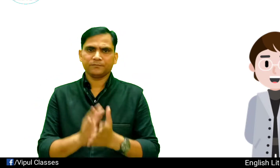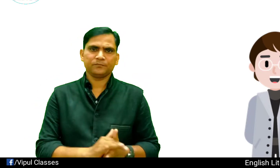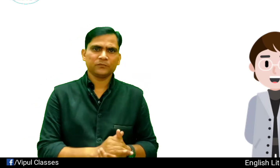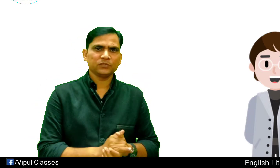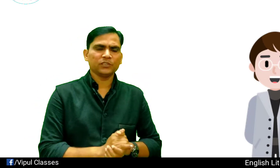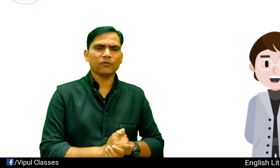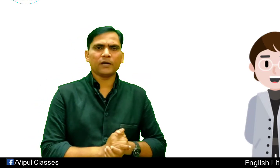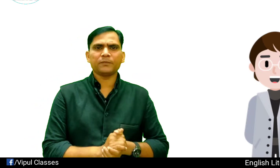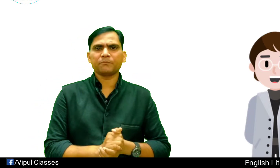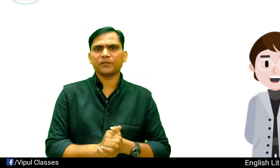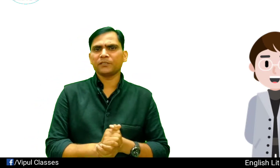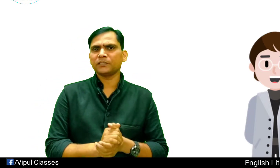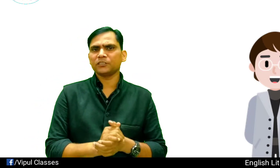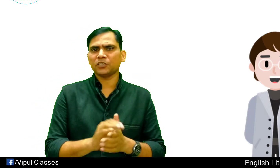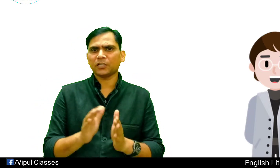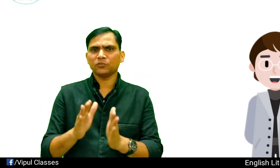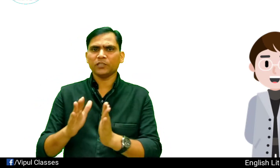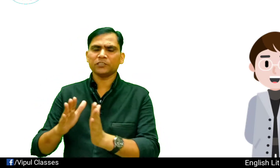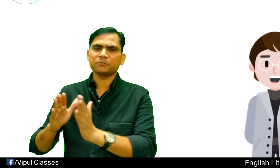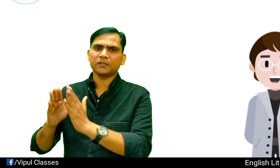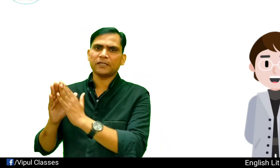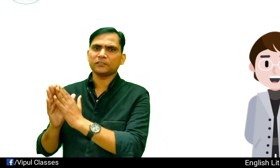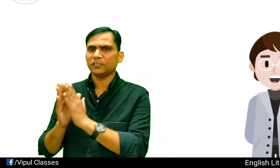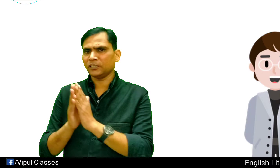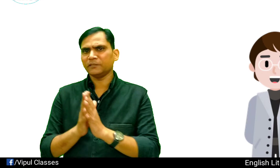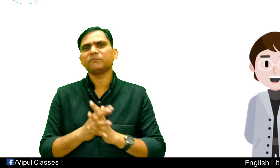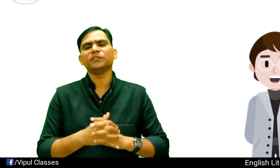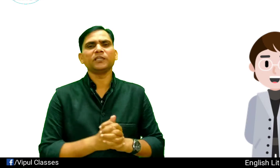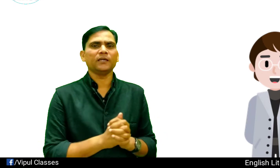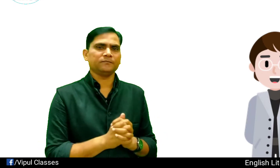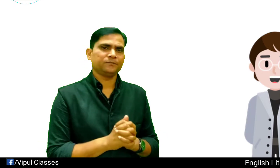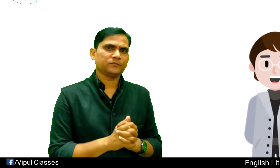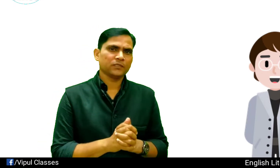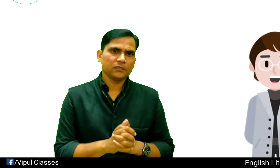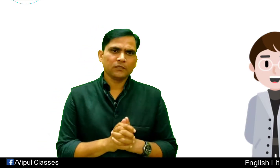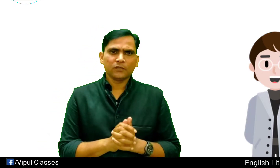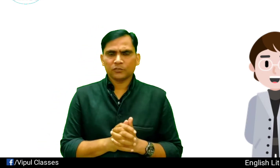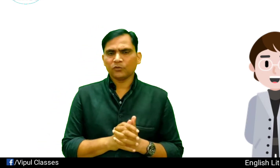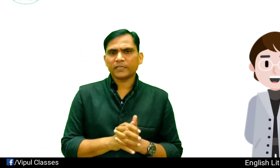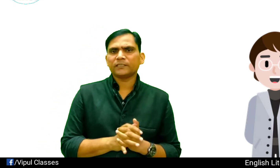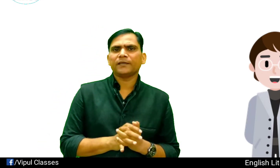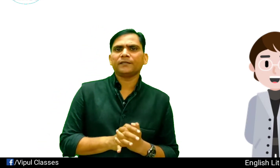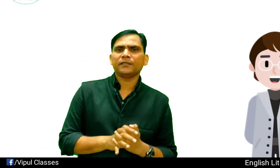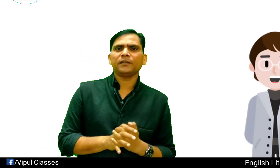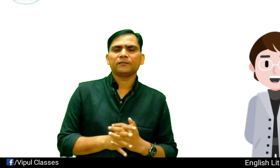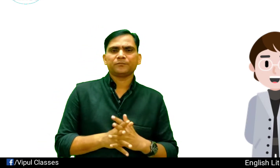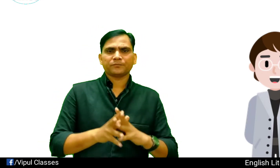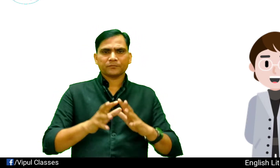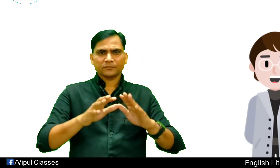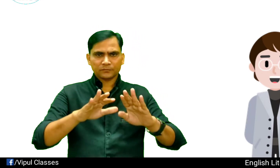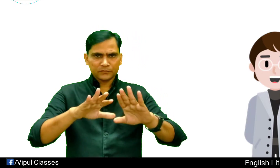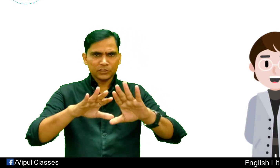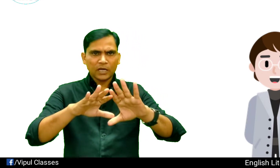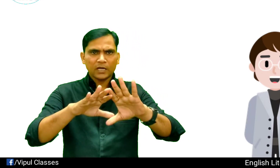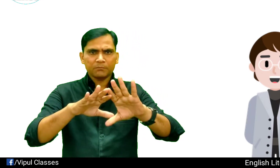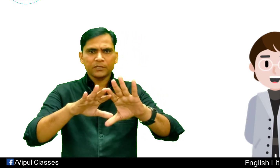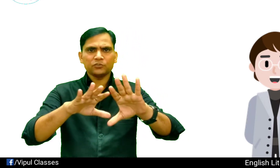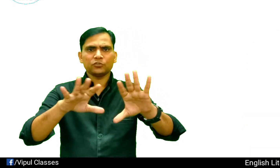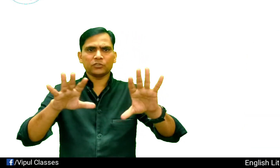कि वहां पर प्रकृति की छटा जो है किस प्रकार से देखने में बनती है तो कहते हैं कि यहां पर जो